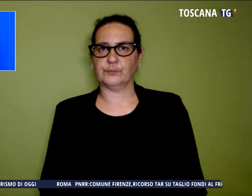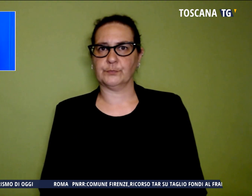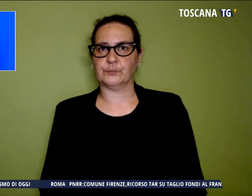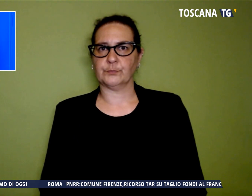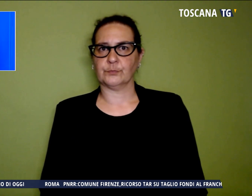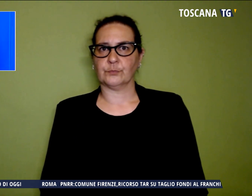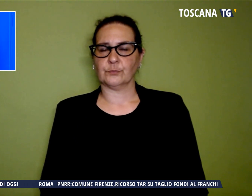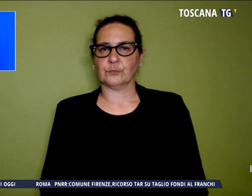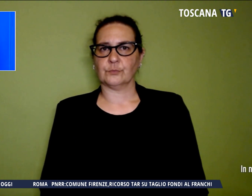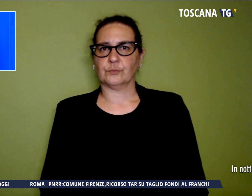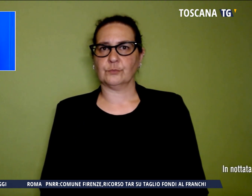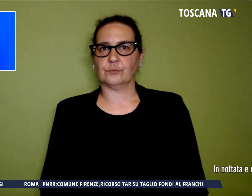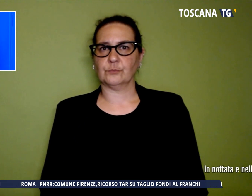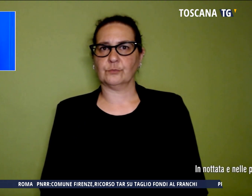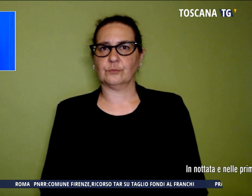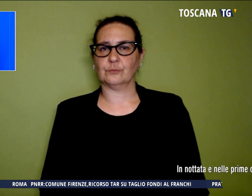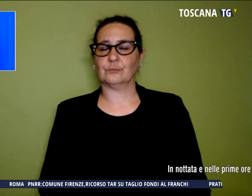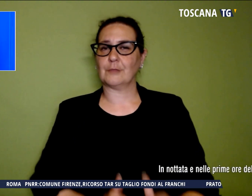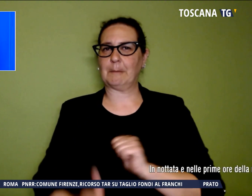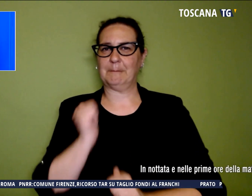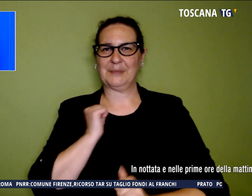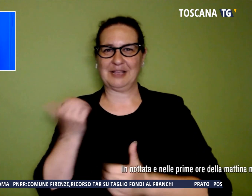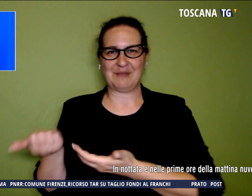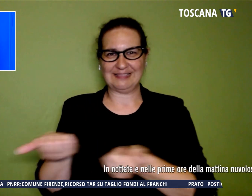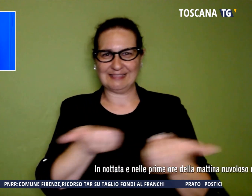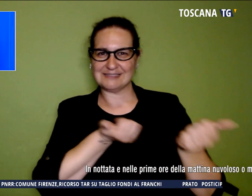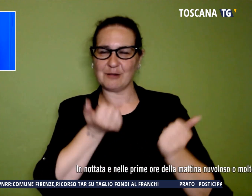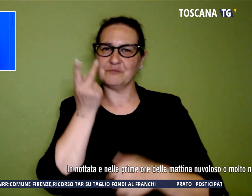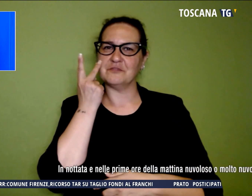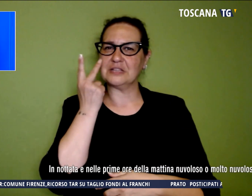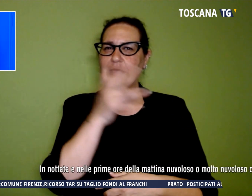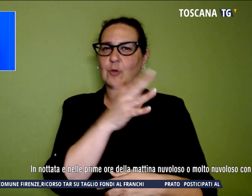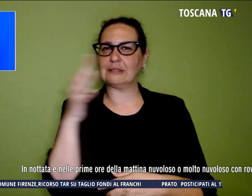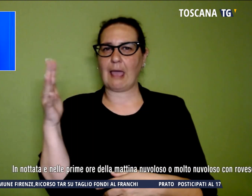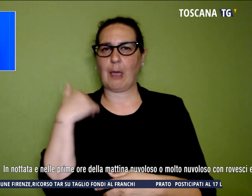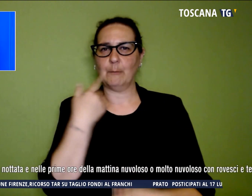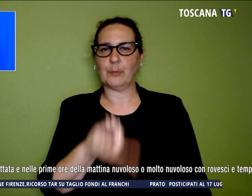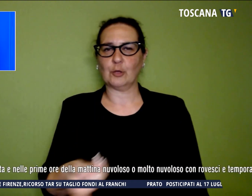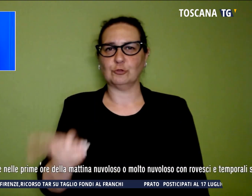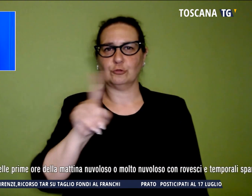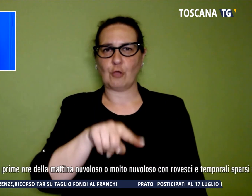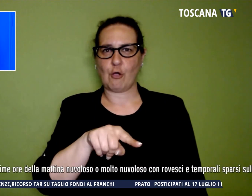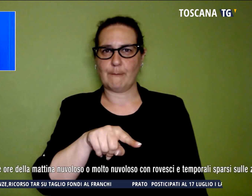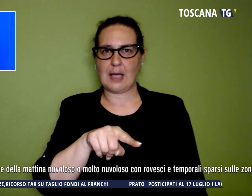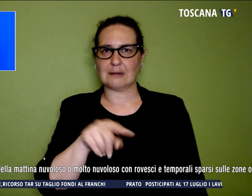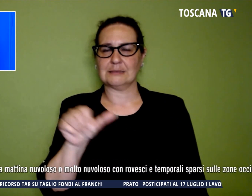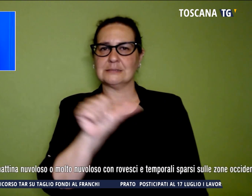E prima di concludere, uno sguardo alle previsioni del tempo per domani, sabato in Toscana, in